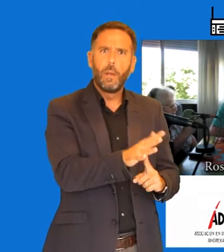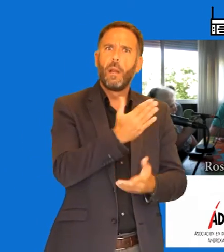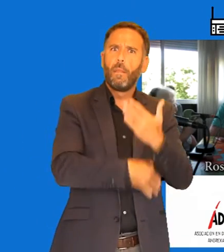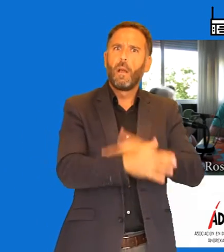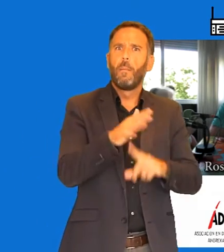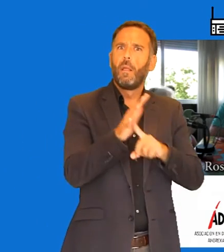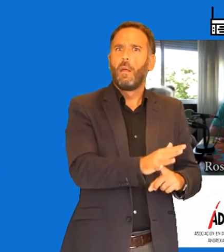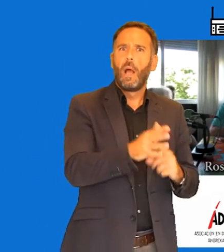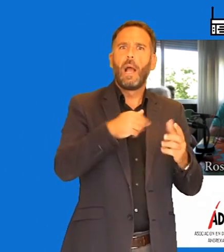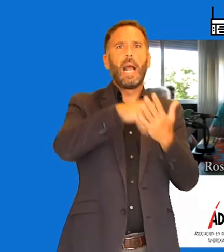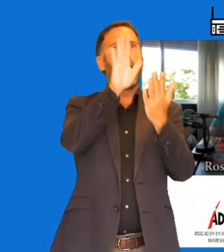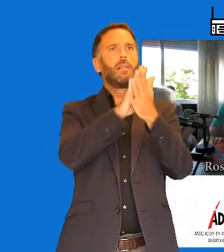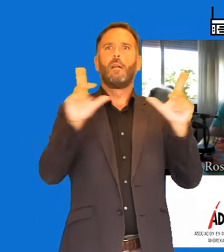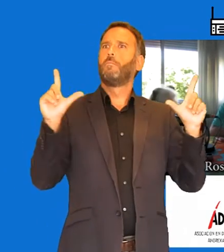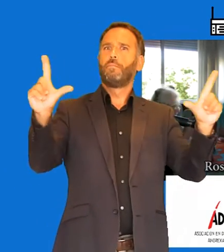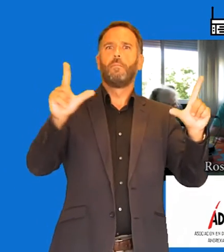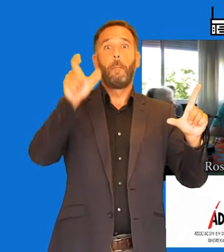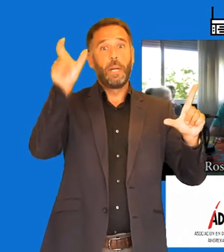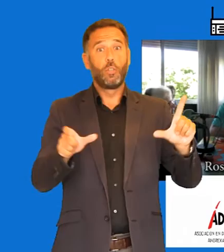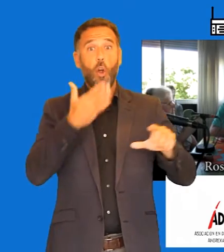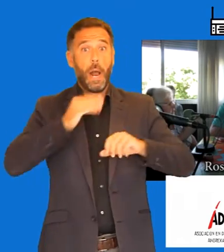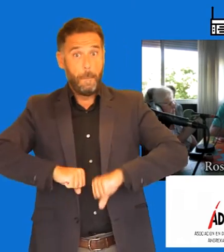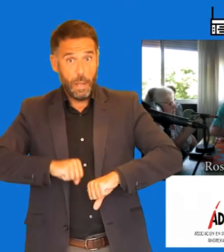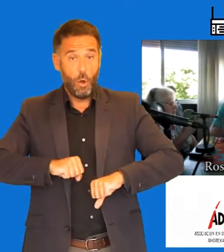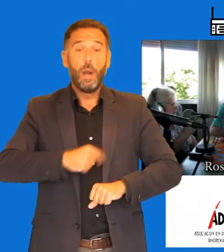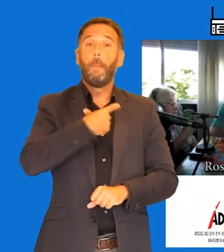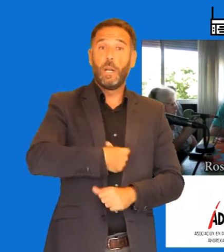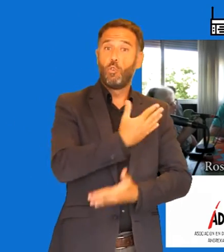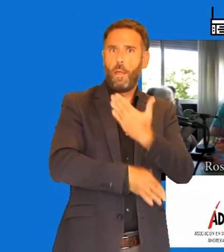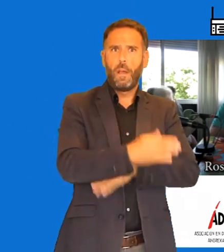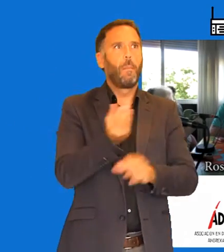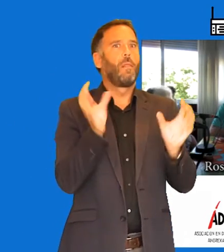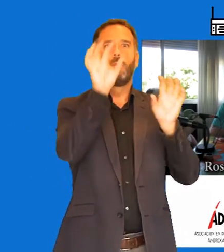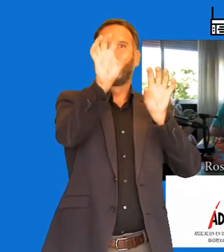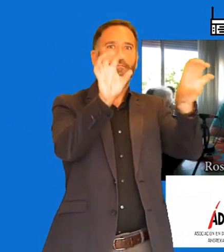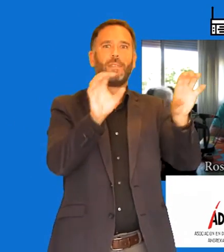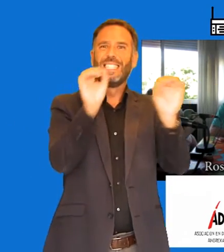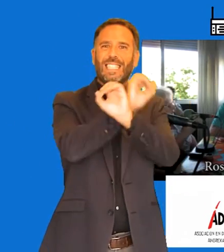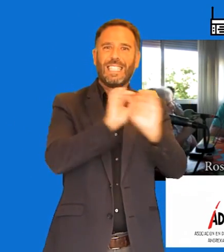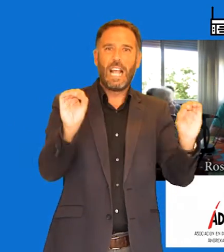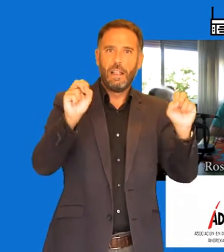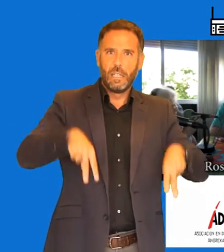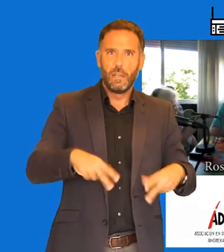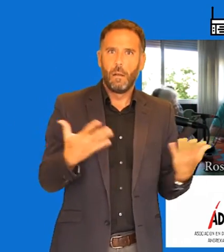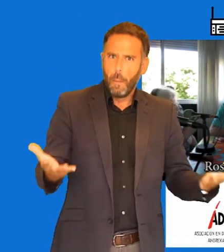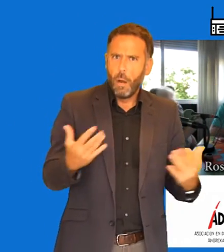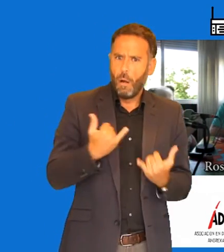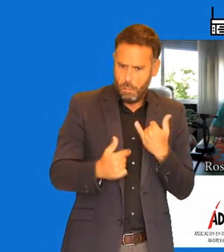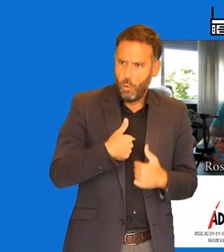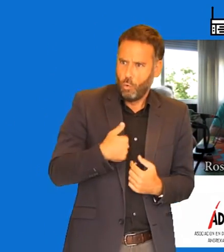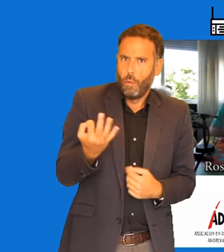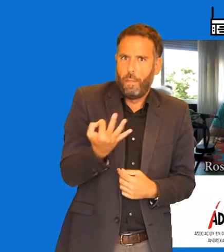cartel a las personas mayores y a las personas con discapacidad, cuando en realidad creo que somos los que precisamente